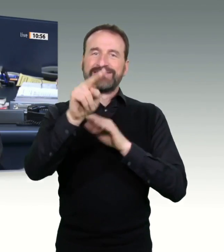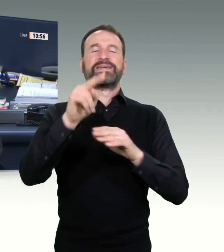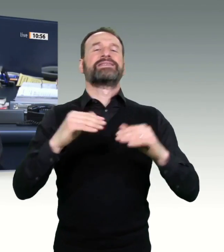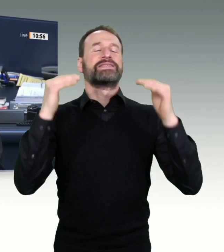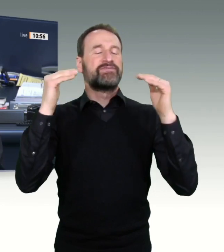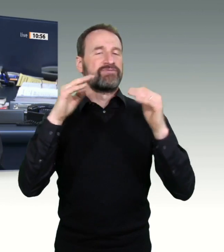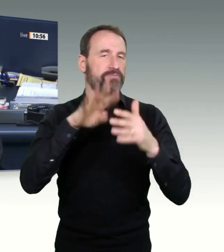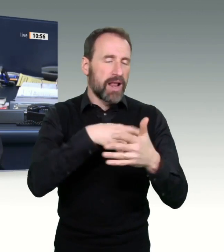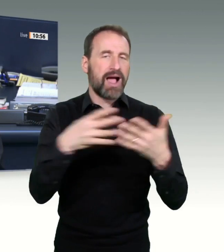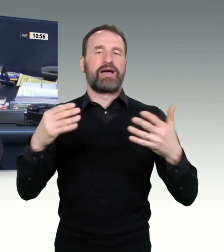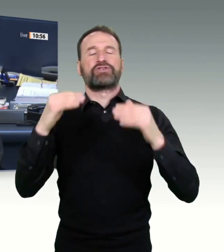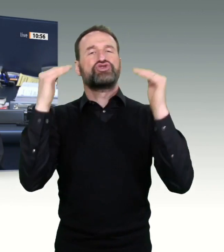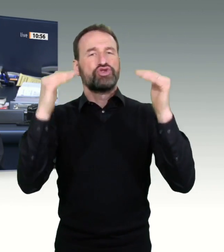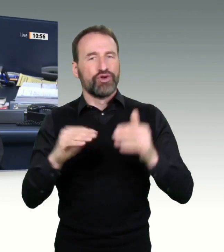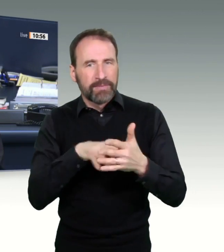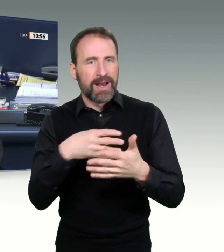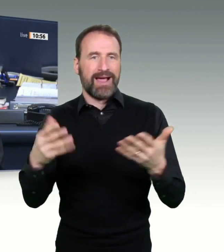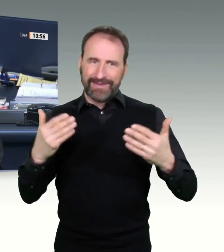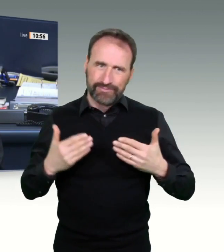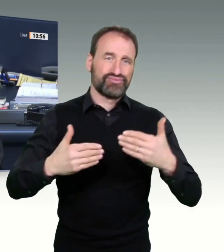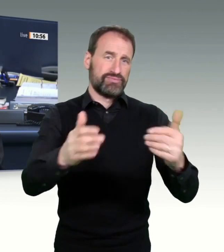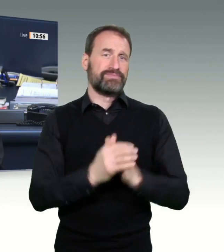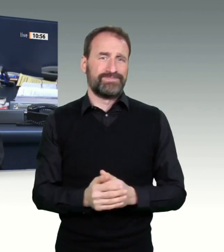Dr. Claudia Schmidtke, CDU-CSU, ist die nächste Rednerin.